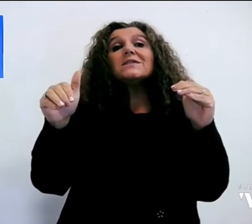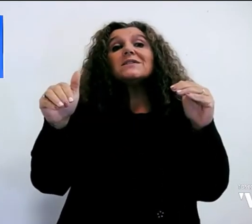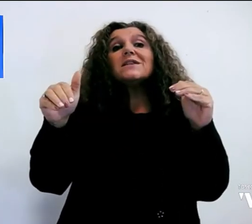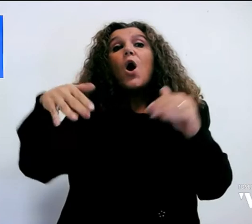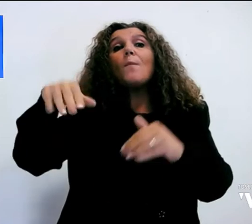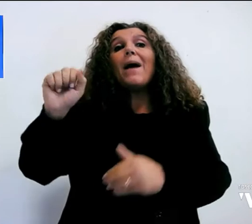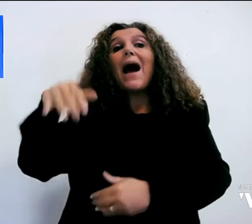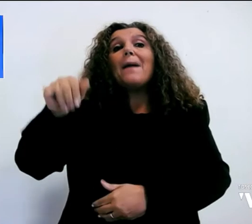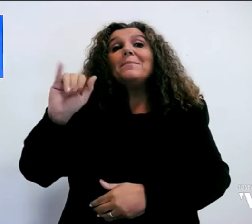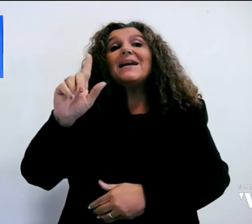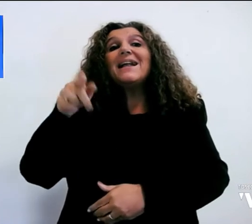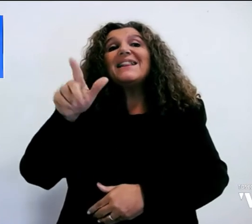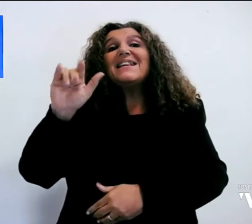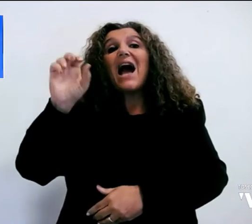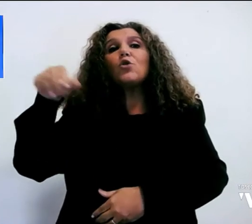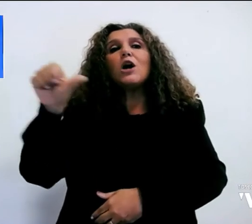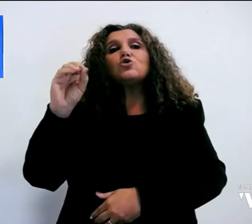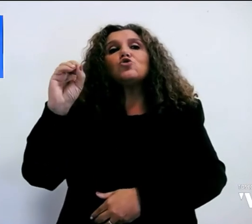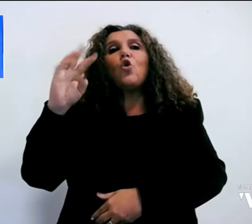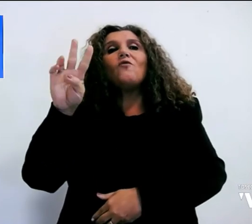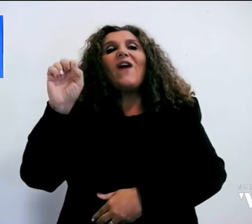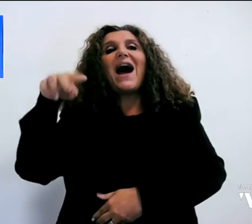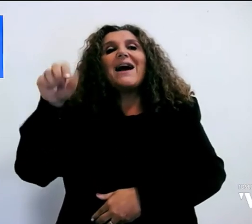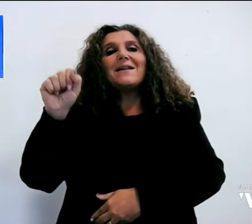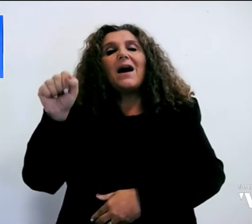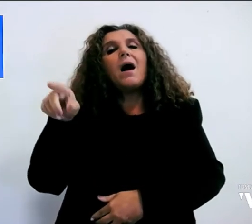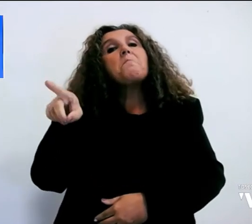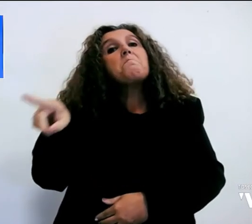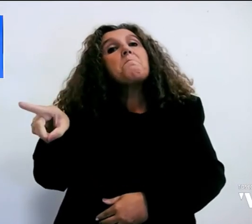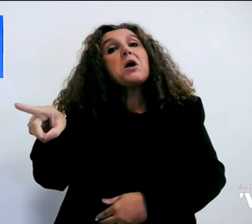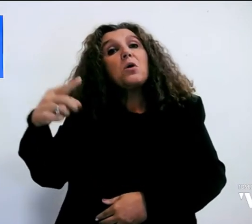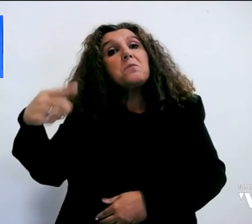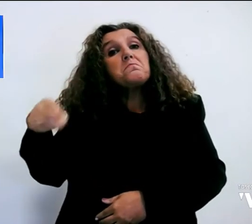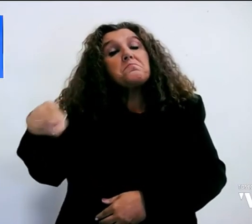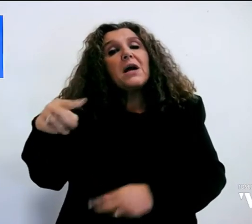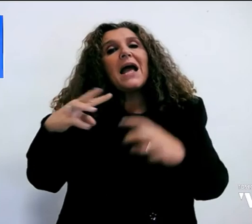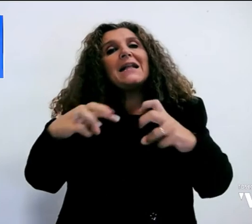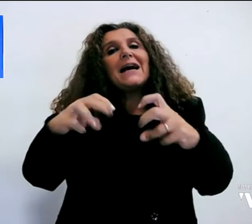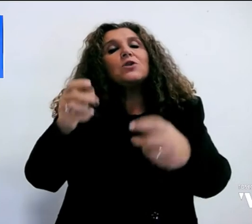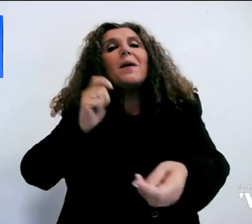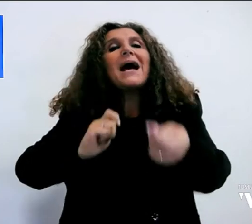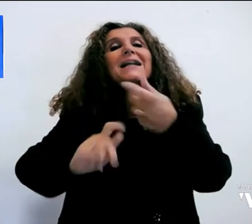a Sovana. Pecorelli è indagato per ricettazione.